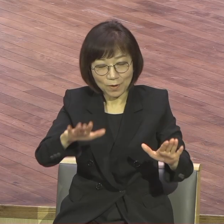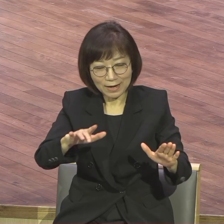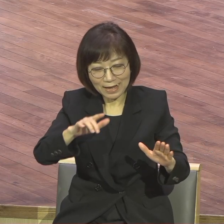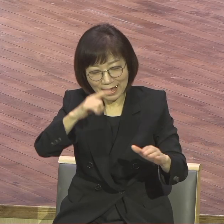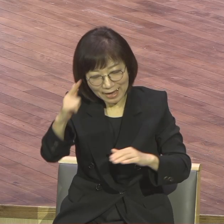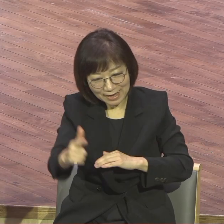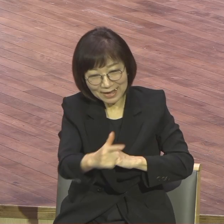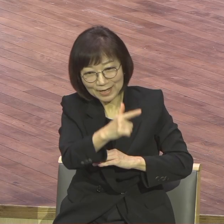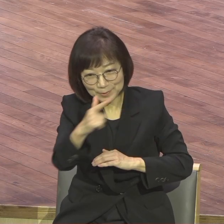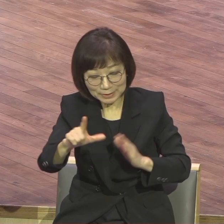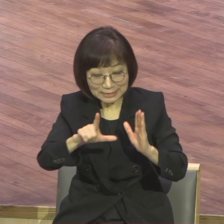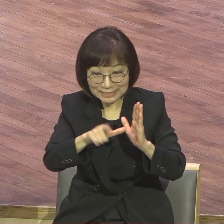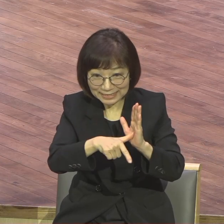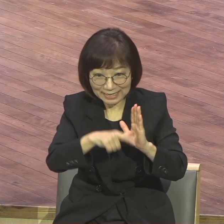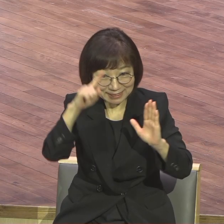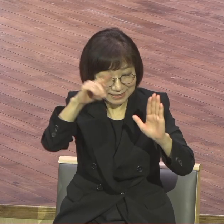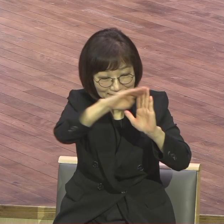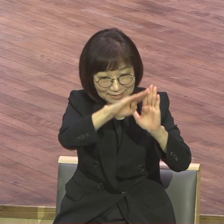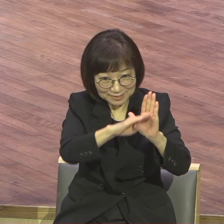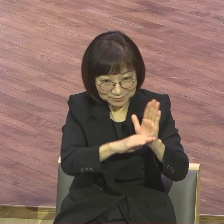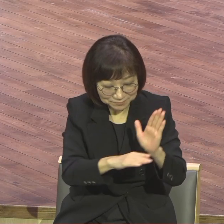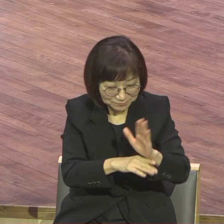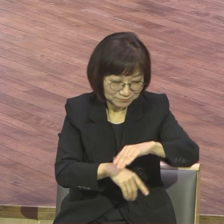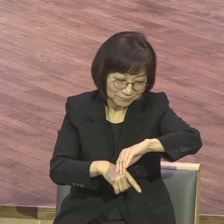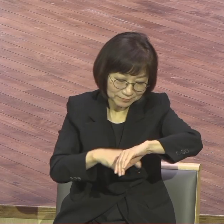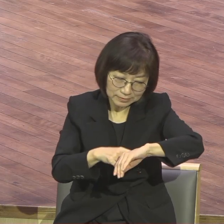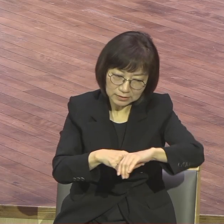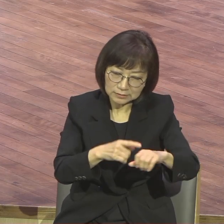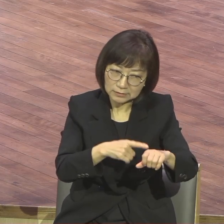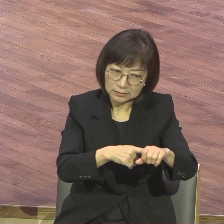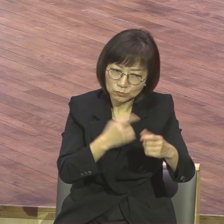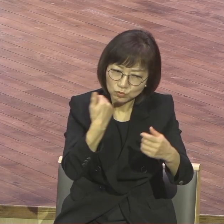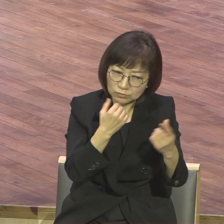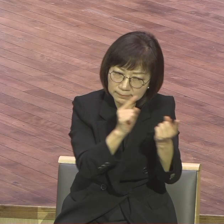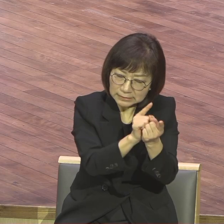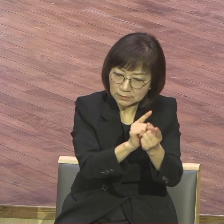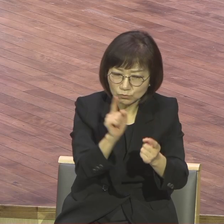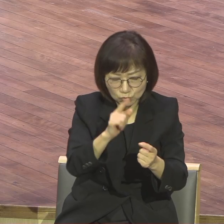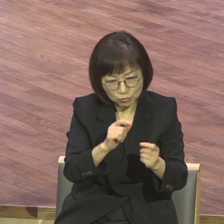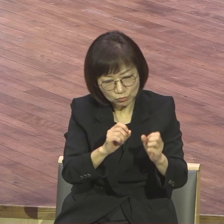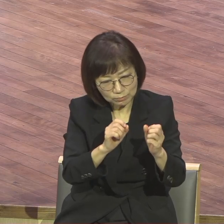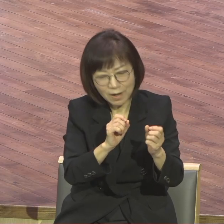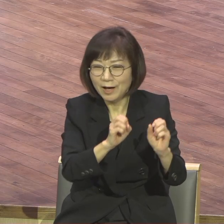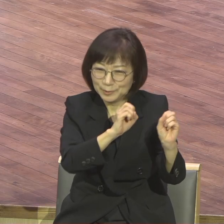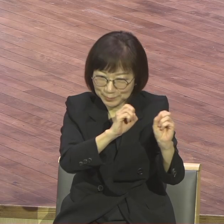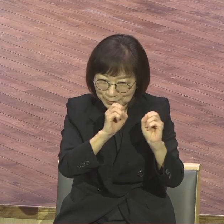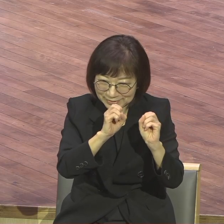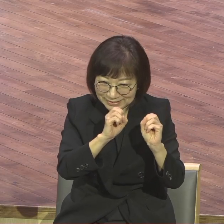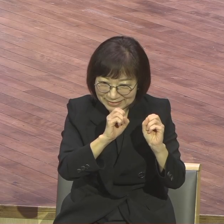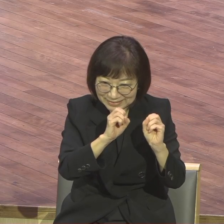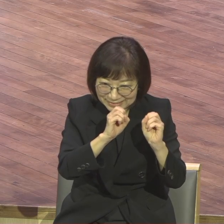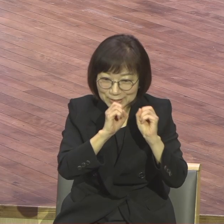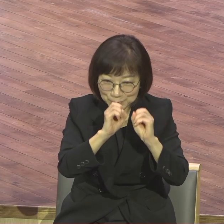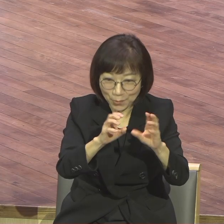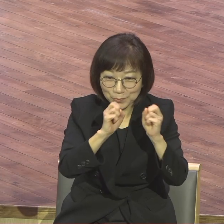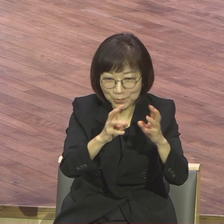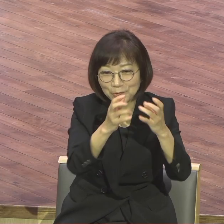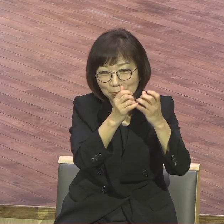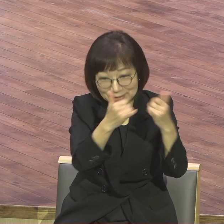그 응답 속에 들어가게 됩니다 한마디로 한마디로 뭡니까 이게 전도자의 삶이에요 누가 뭐려면